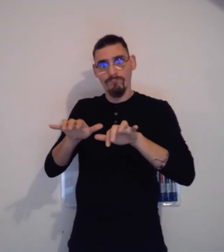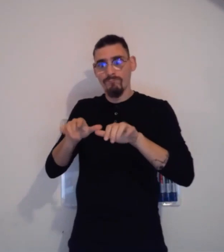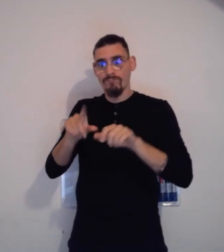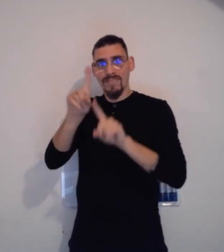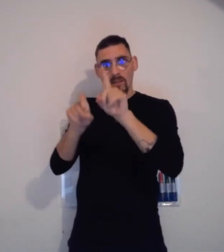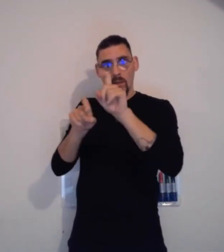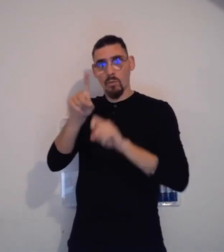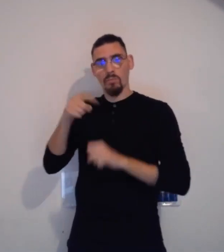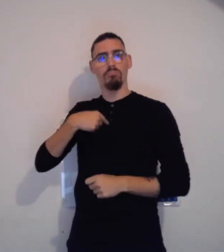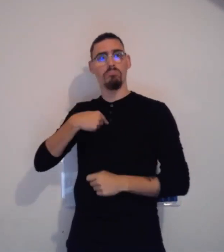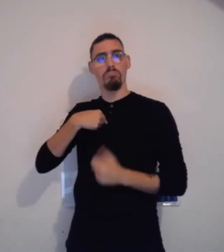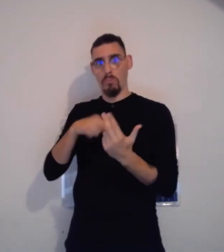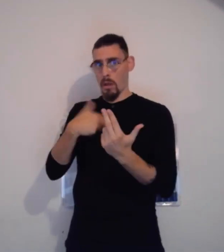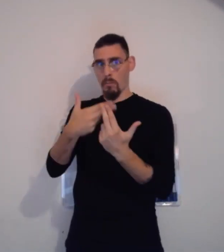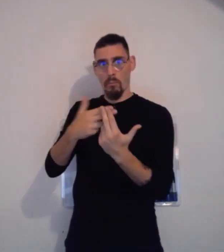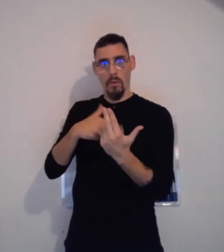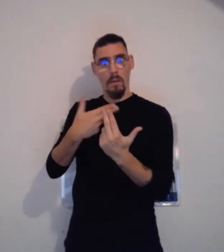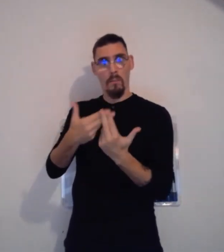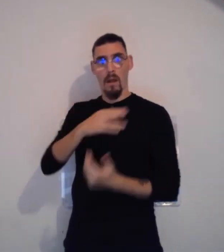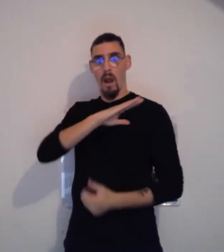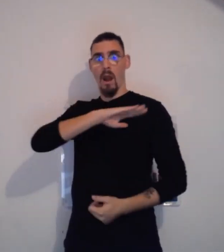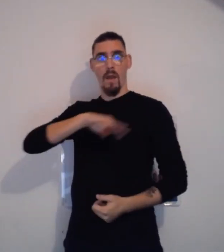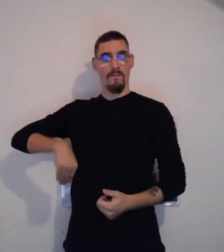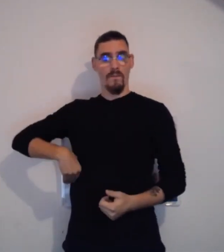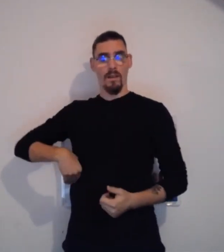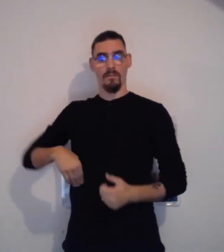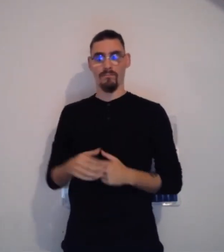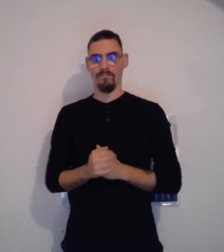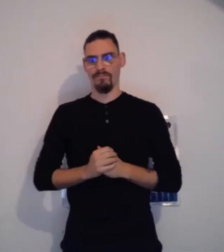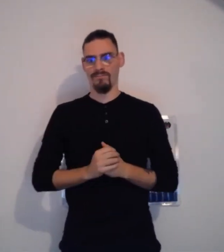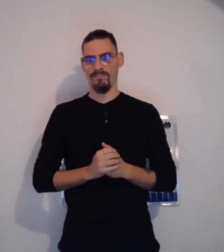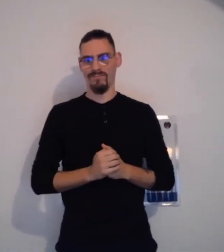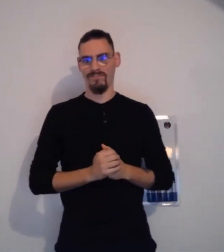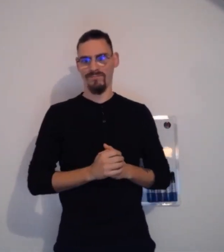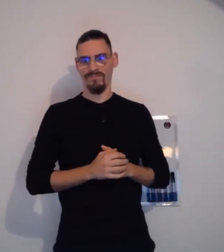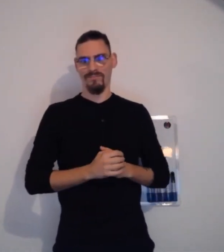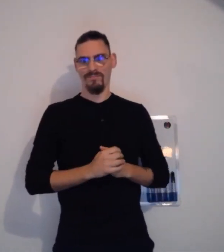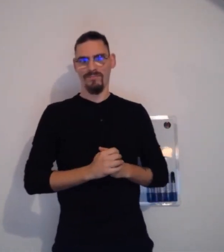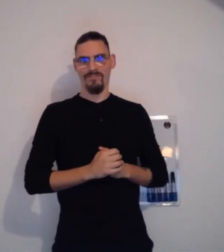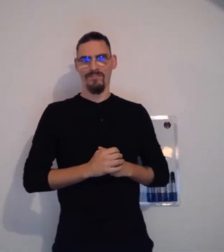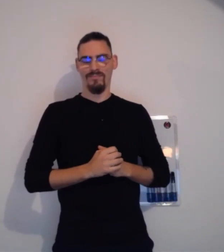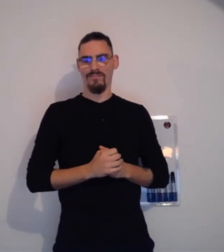vous avez des questions, n'hésitez pas à m'écrire et je vous répondrai à la fin. Vraiment, n'hésitez pas.